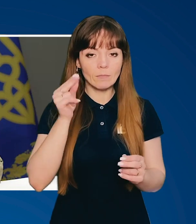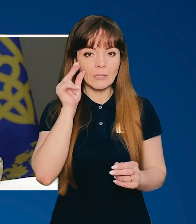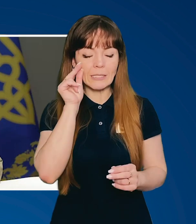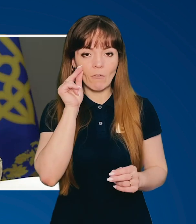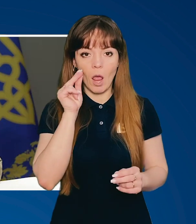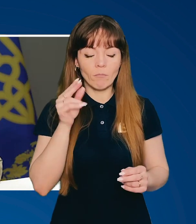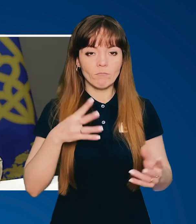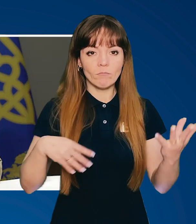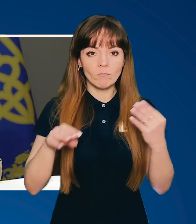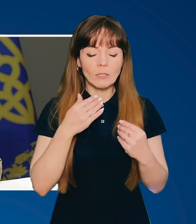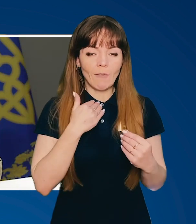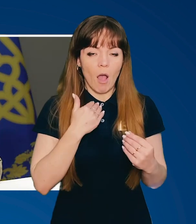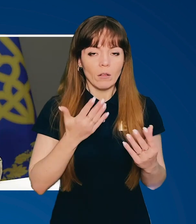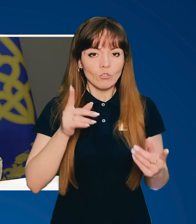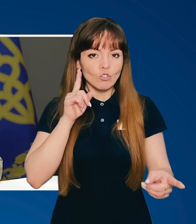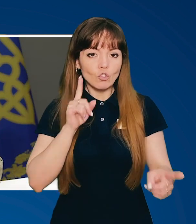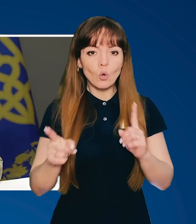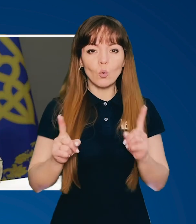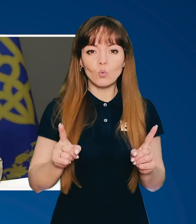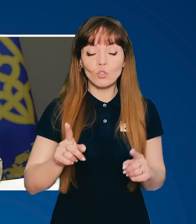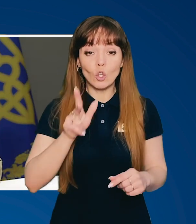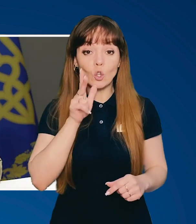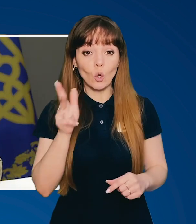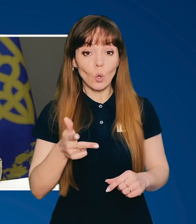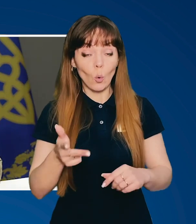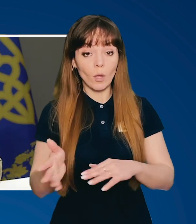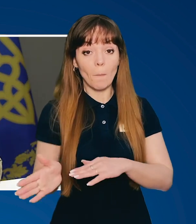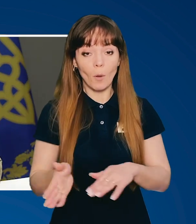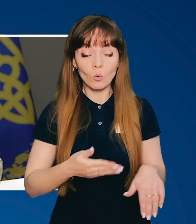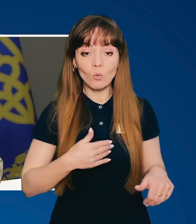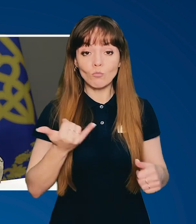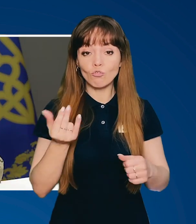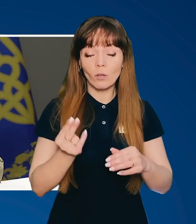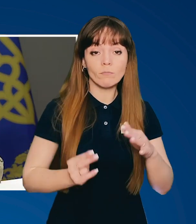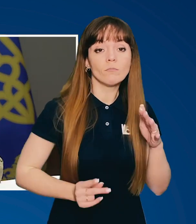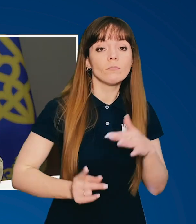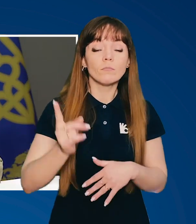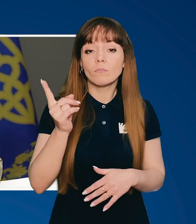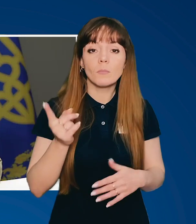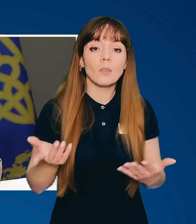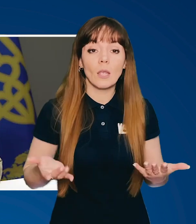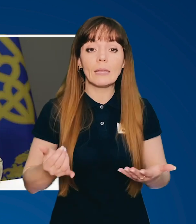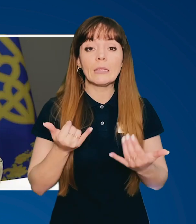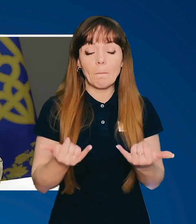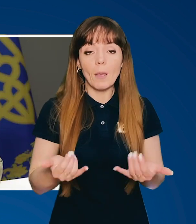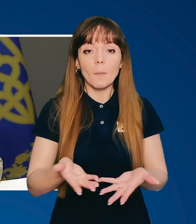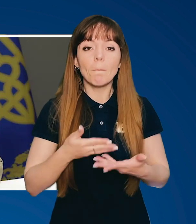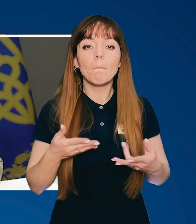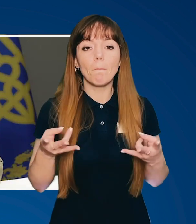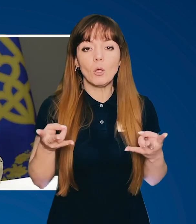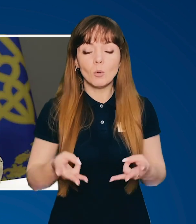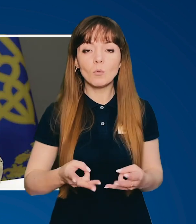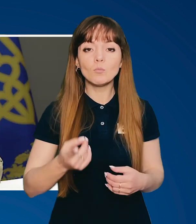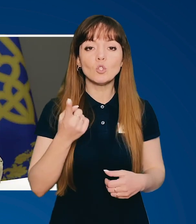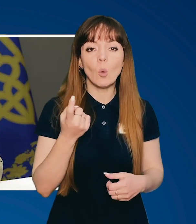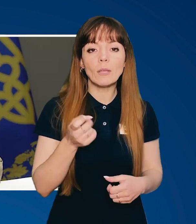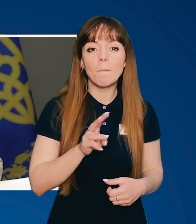ця цифра здавалась шокуючою. Три роки по тому вона зросла в рази і тепер ми потребуємо сотні